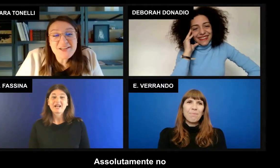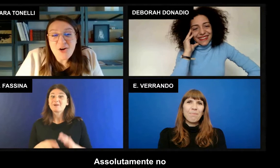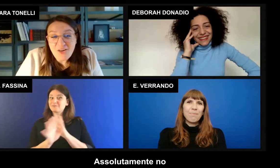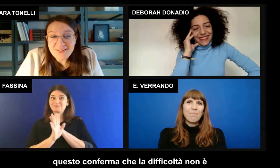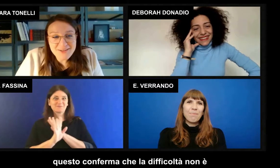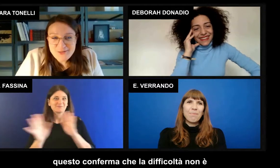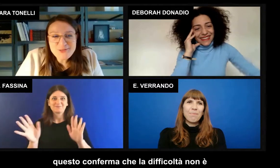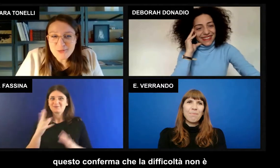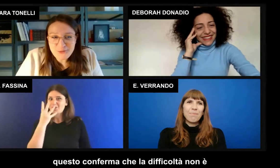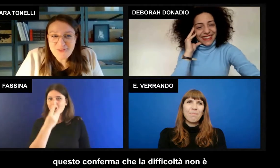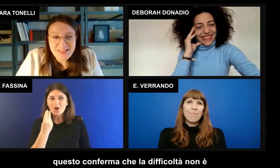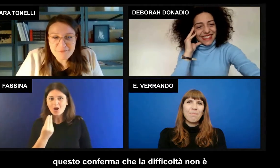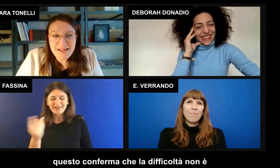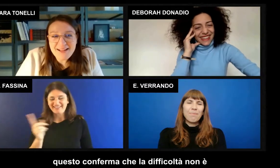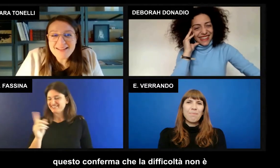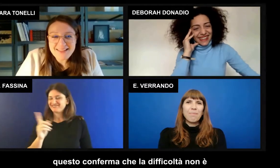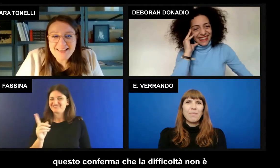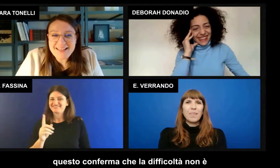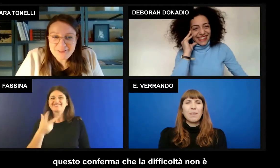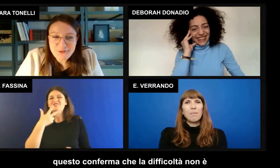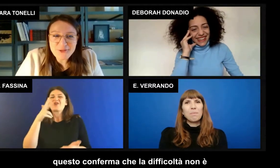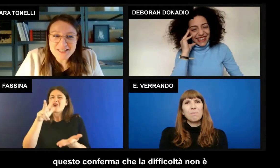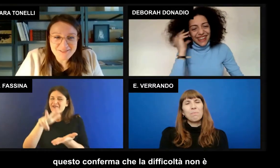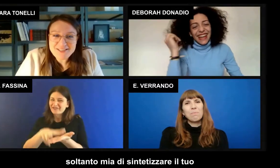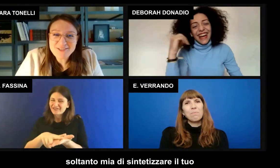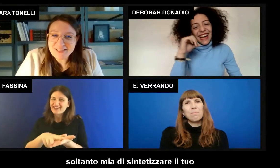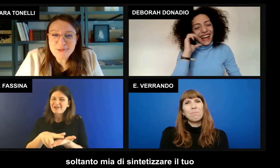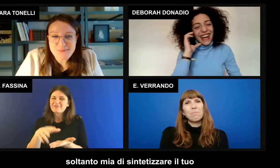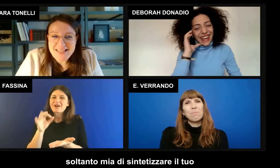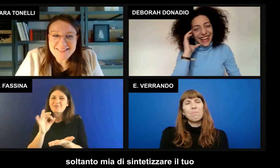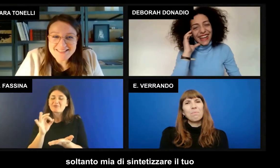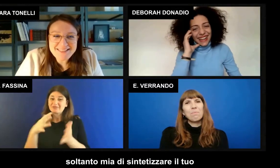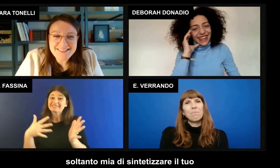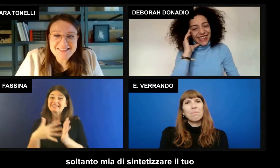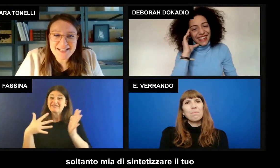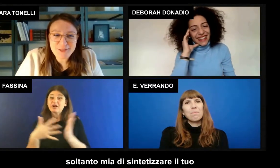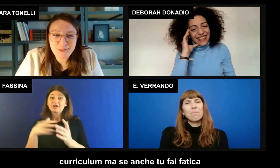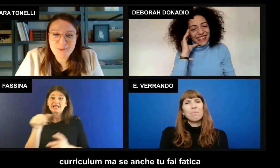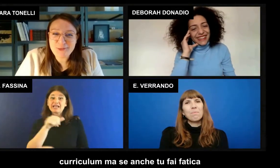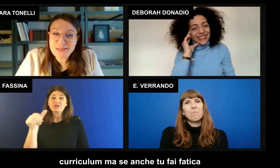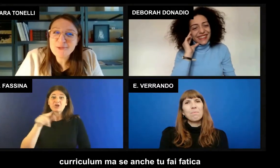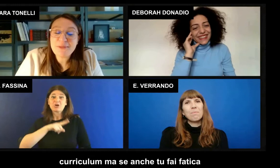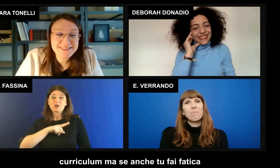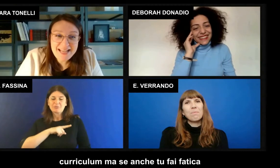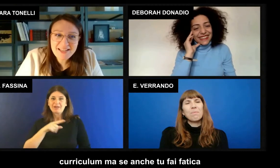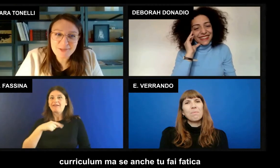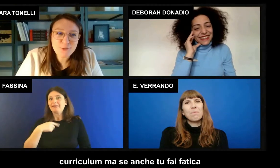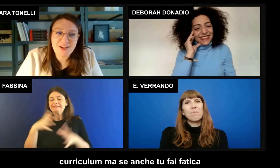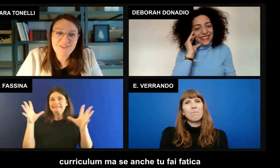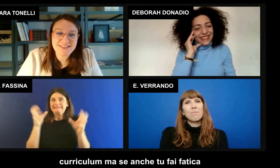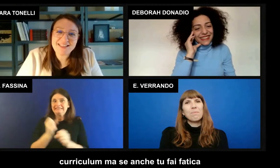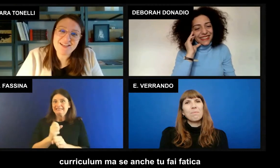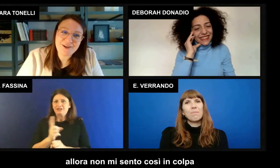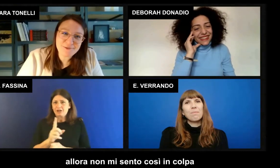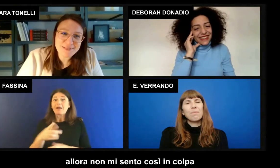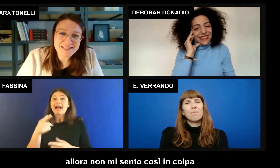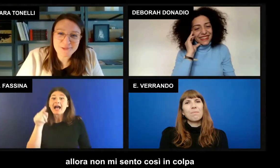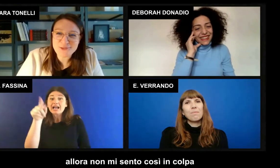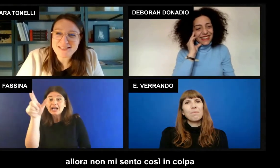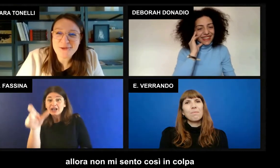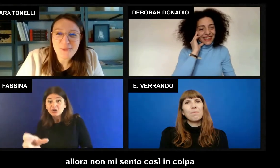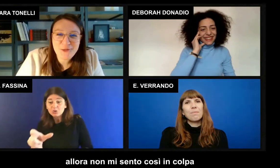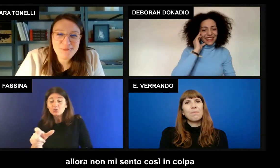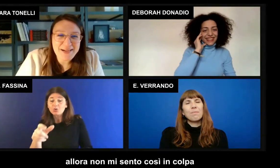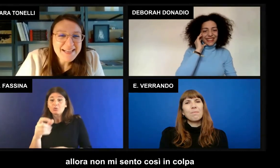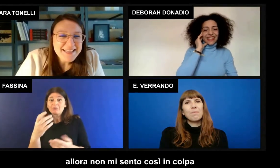Assolutamente no, questo conferma che la difficoltà non è soltanto mia di sintetizzare il tuo curriculum ma se anche tu fai fatica allora non mi